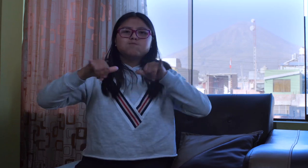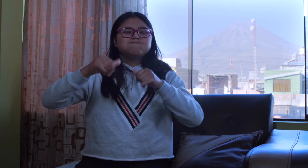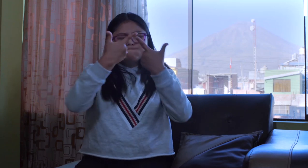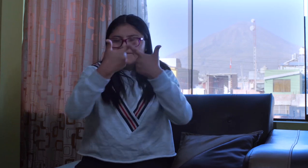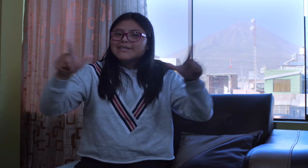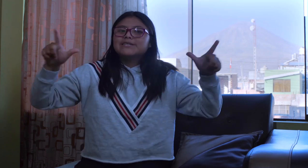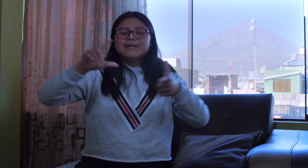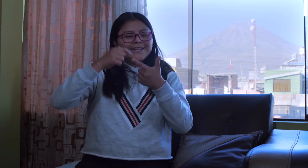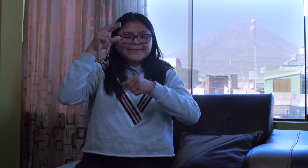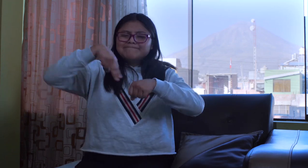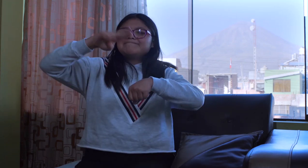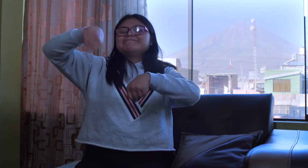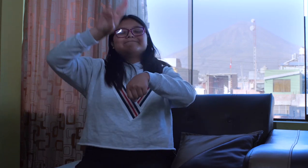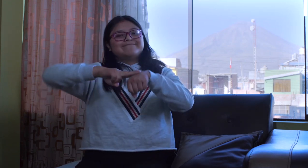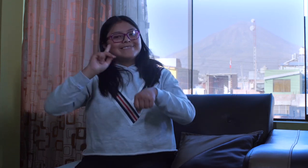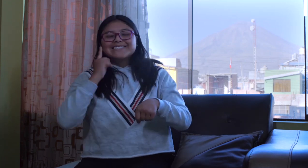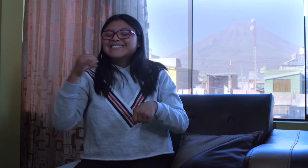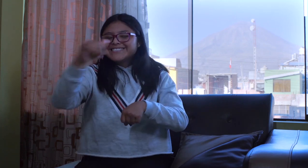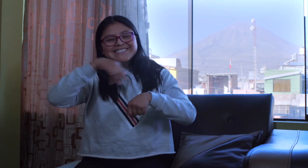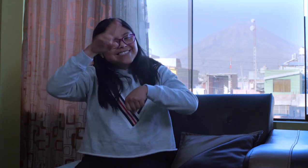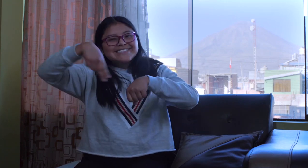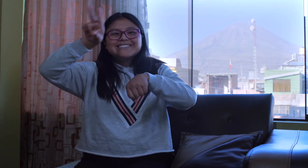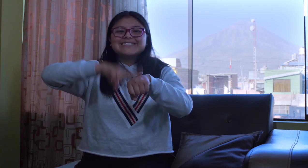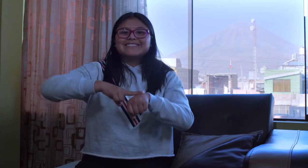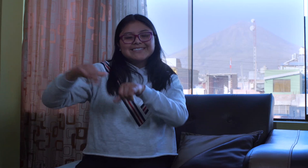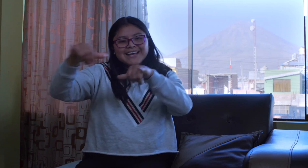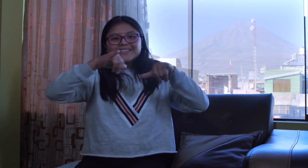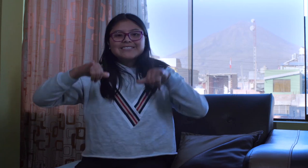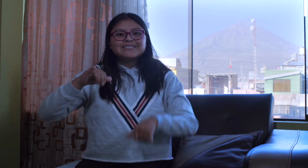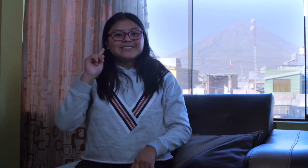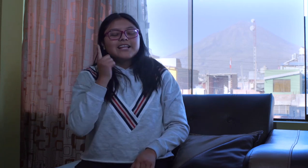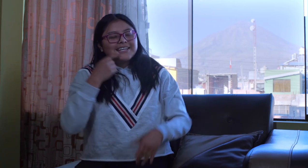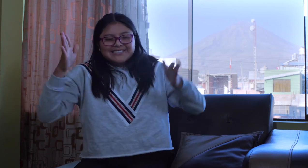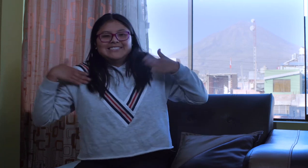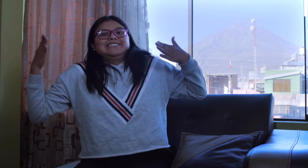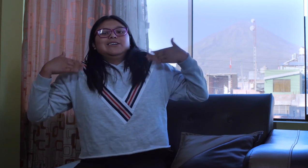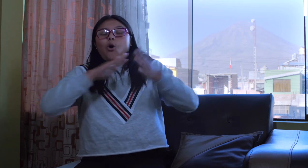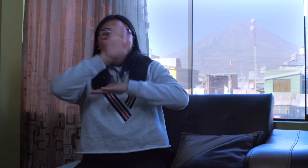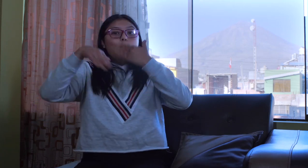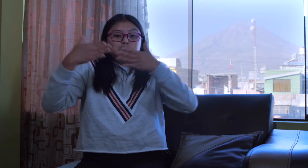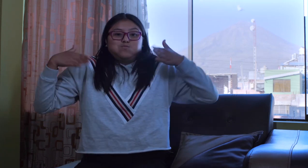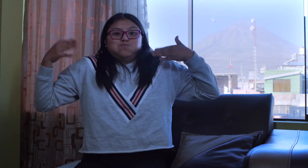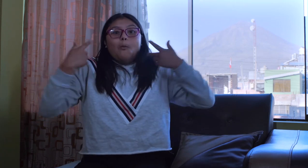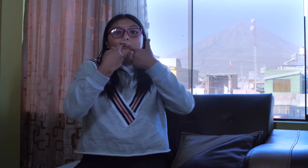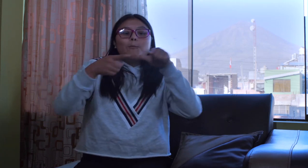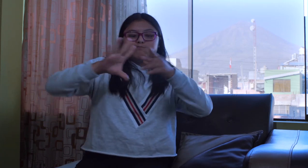lengua de señas. Al igual que yo, van a ver que con libertad van a poder aprender. Todo va a ser normal. Los niños sordos deben sentirse muy